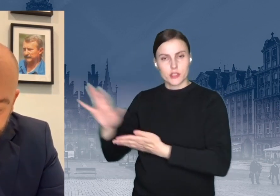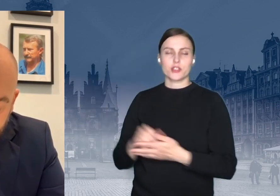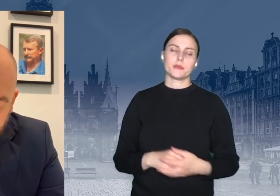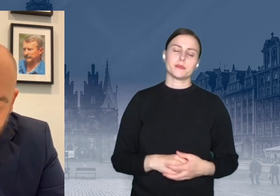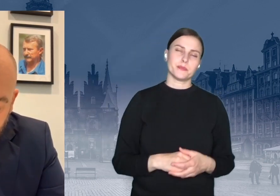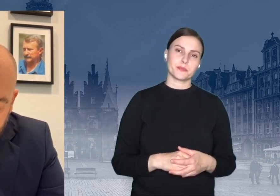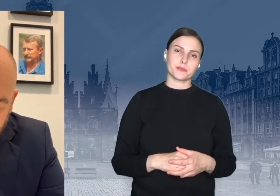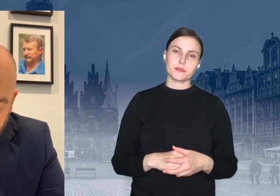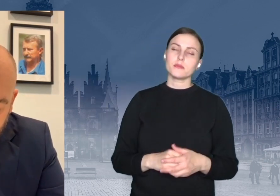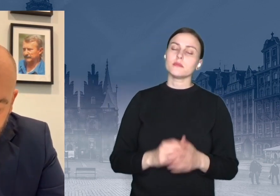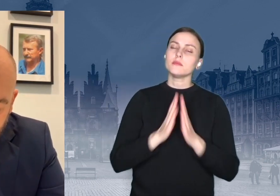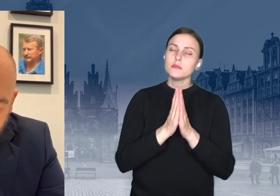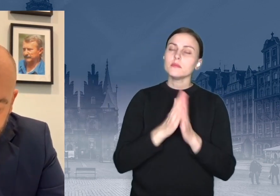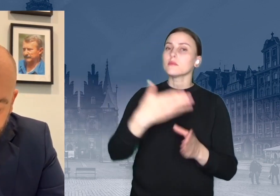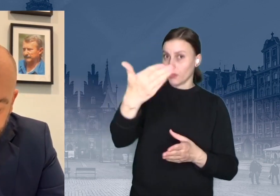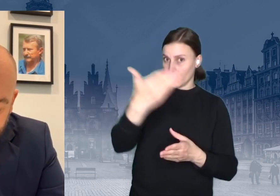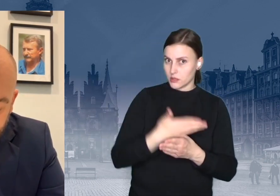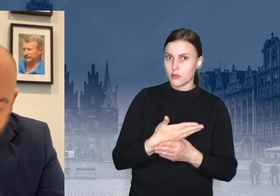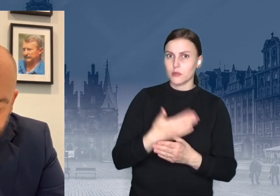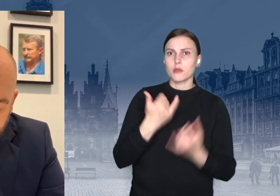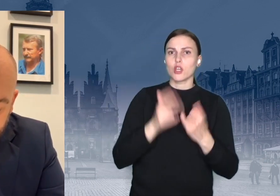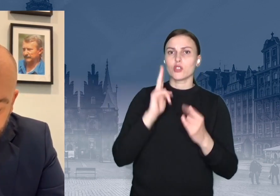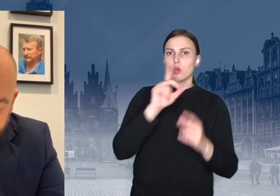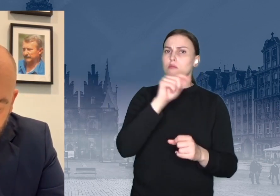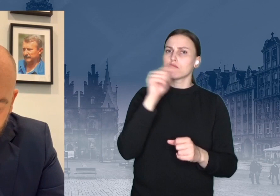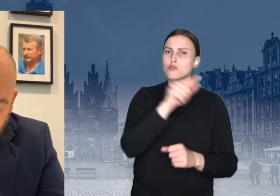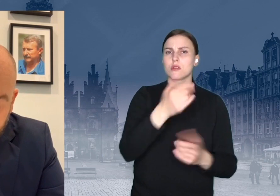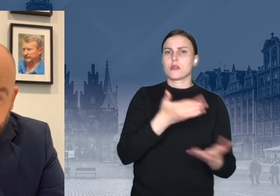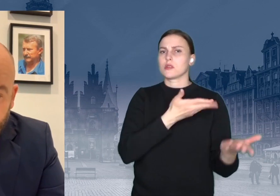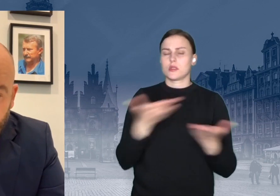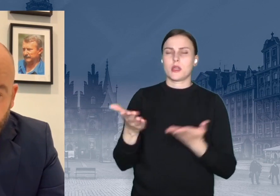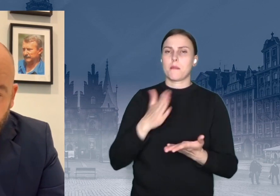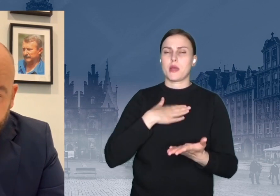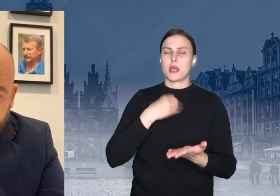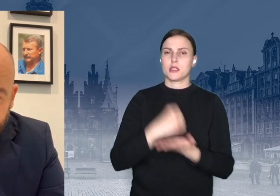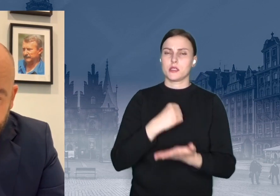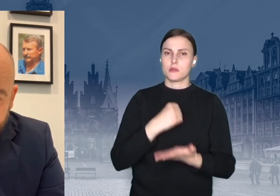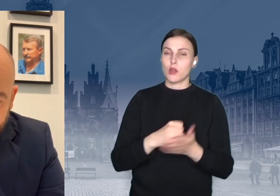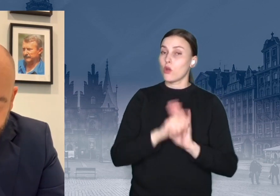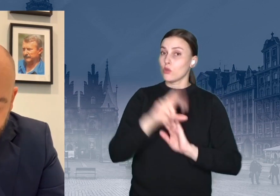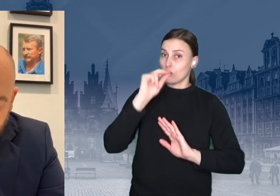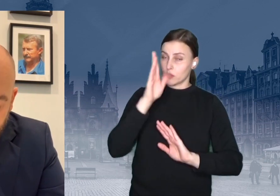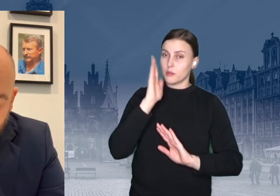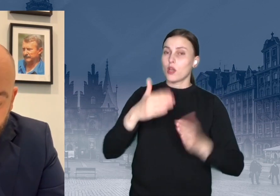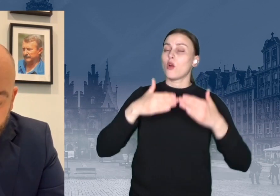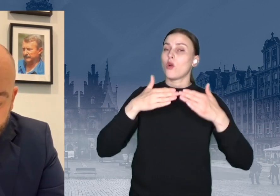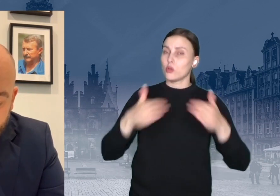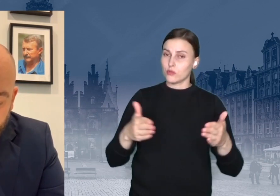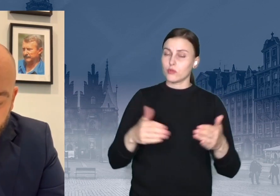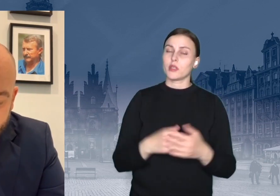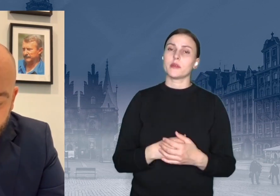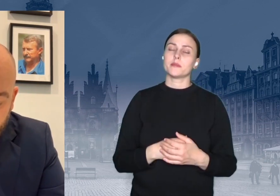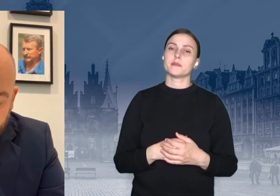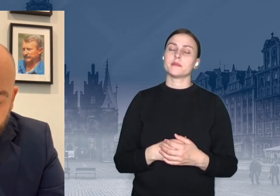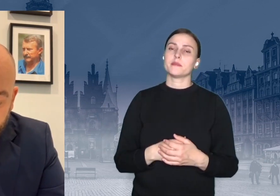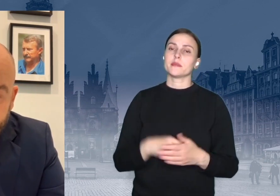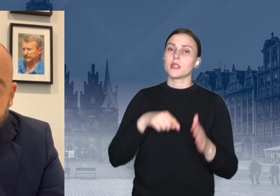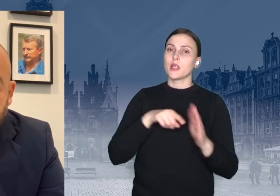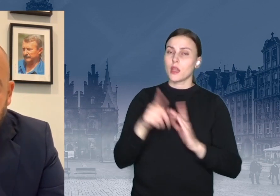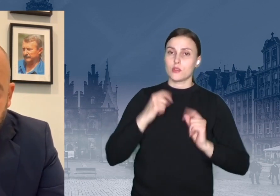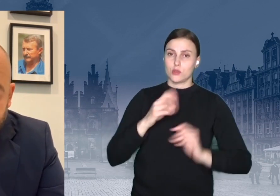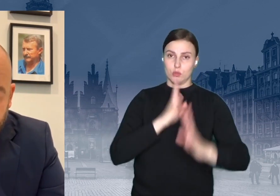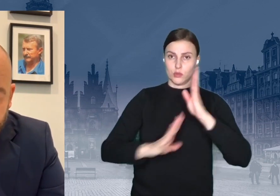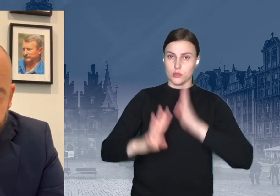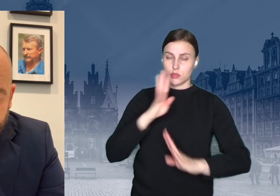Zapraszamy wszystkich tych, którzy muszą coś załatwić. Także od poniedziałku otwieramy dla klientów Zarząd